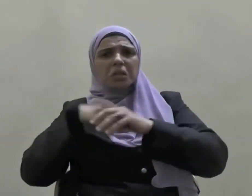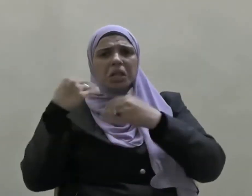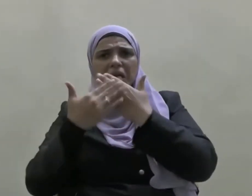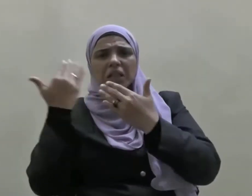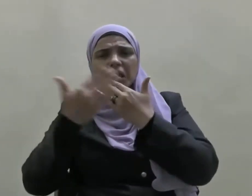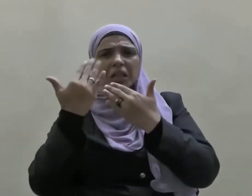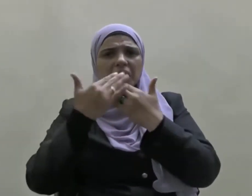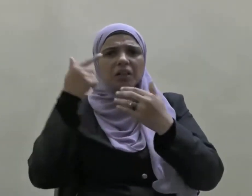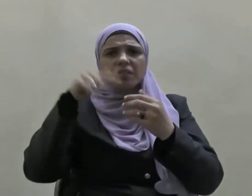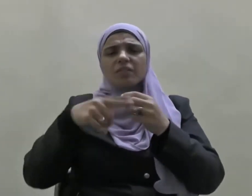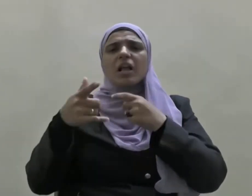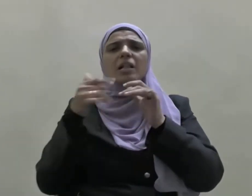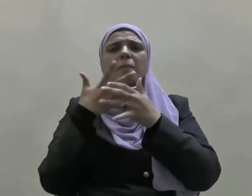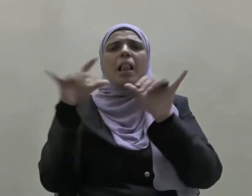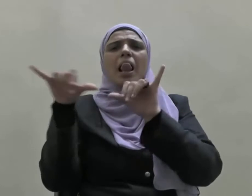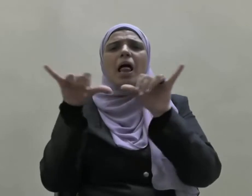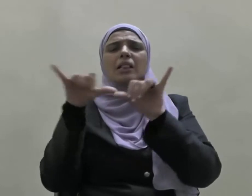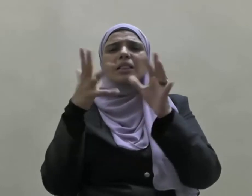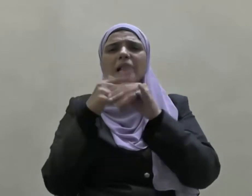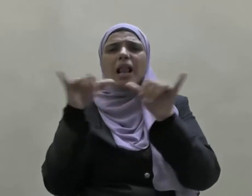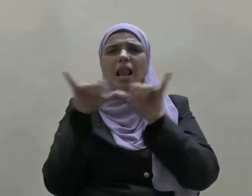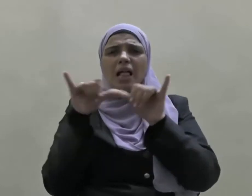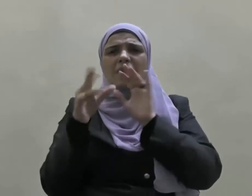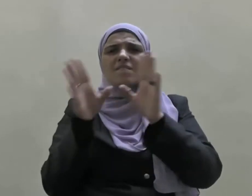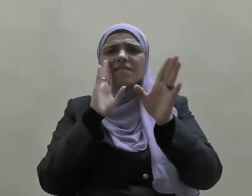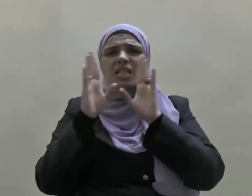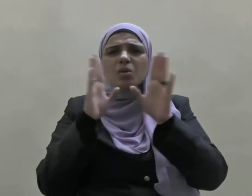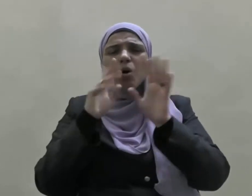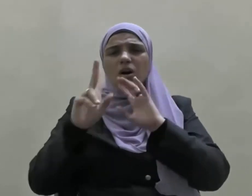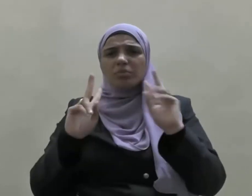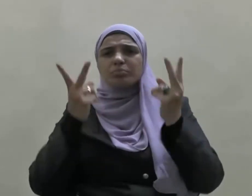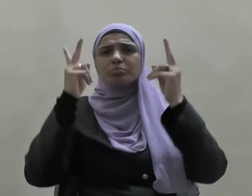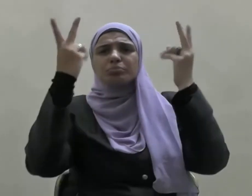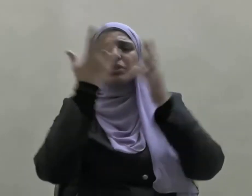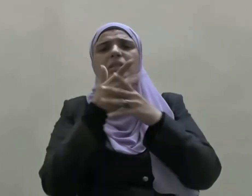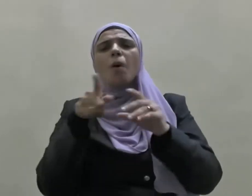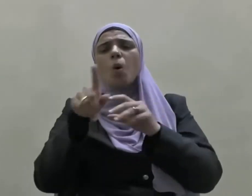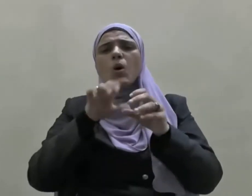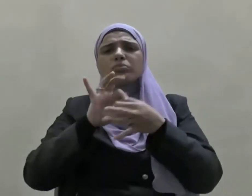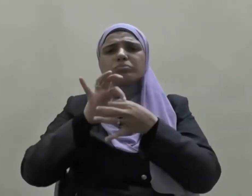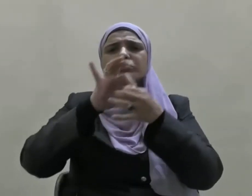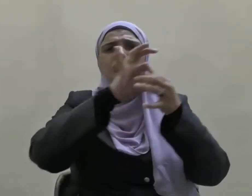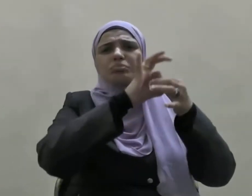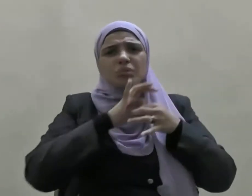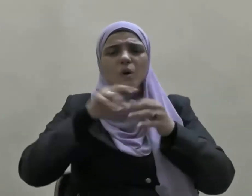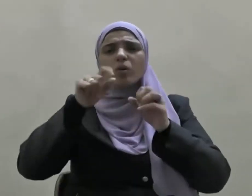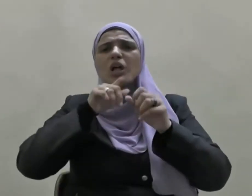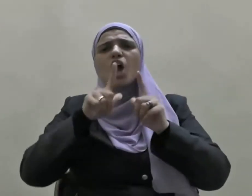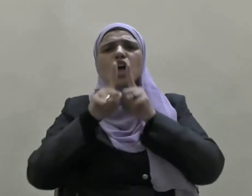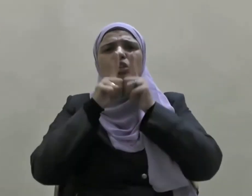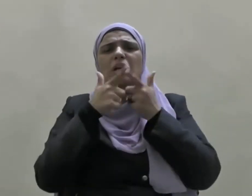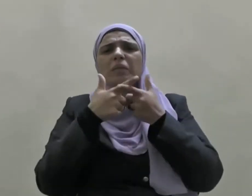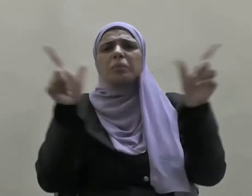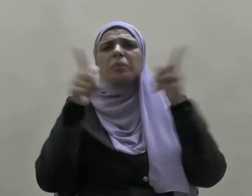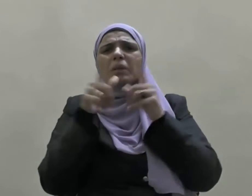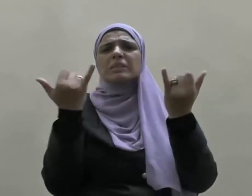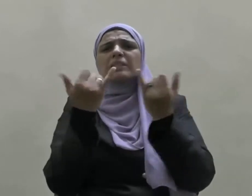وسريع في وسائل التواصل والتكنولوجيا حيث أصبحت الإشاعة